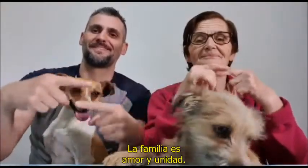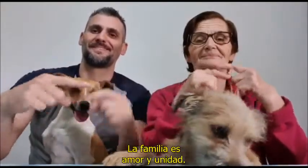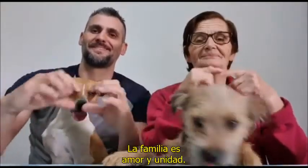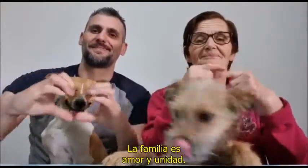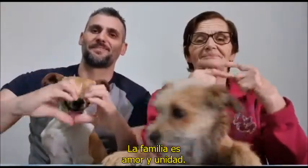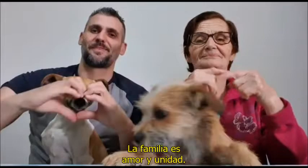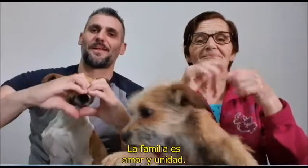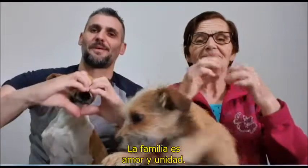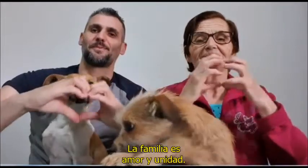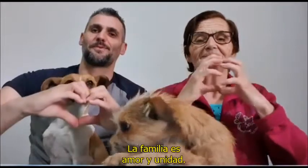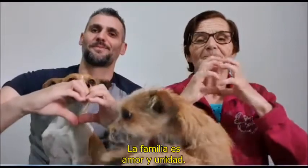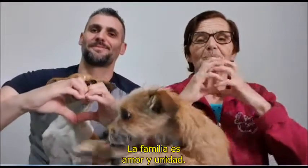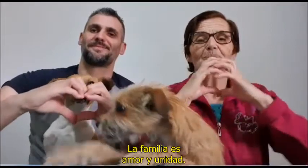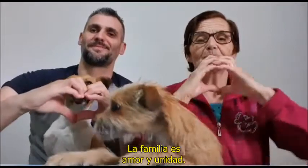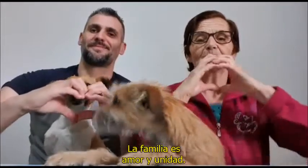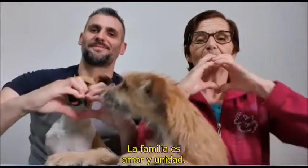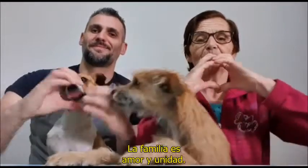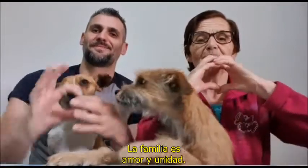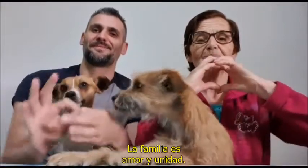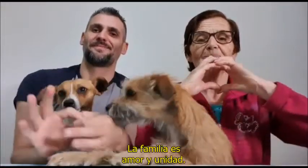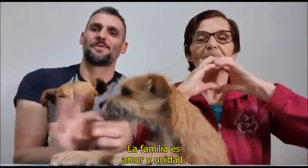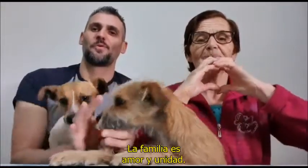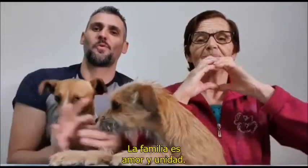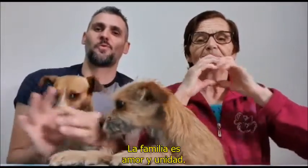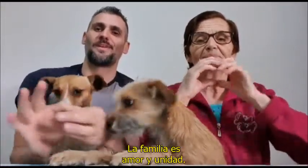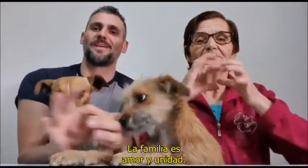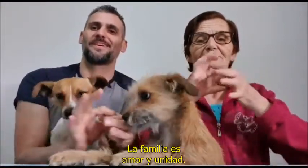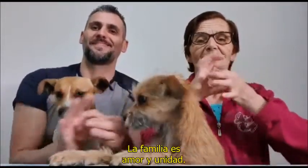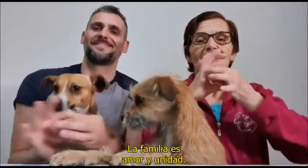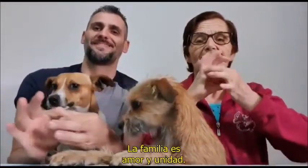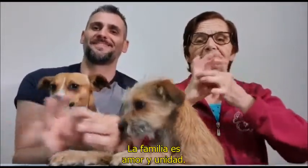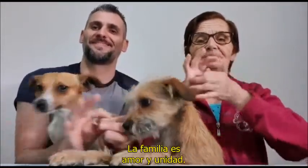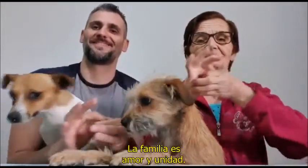La familia es amor y unidad.